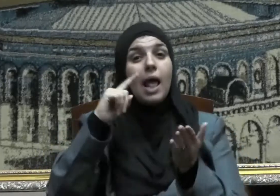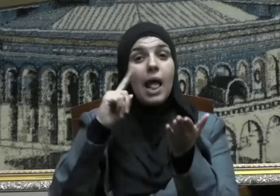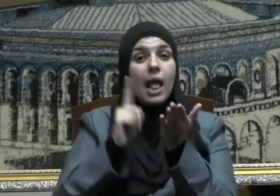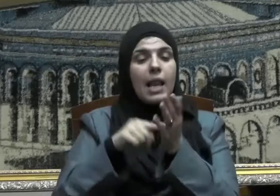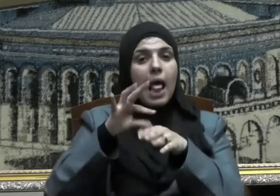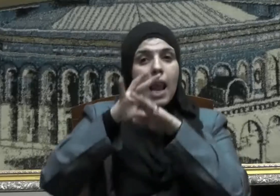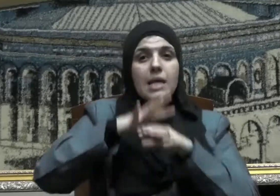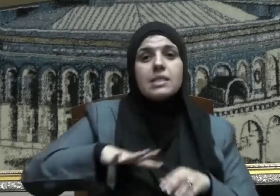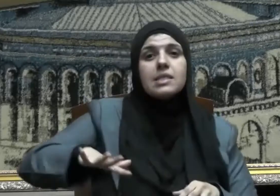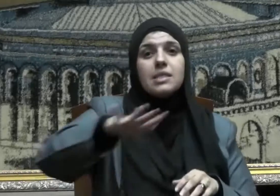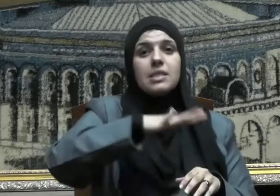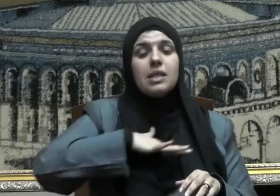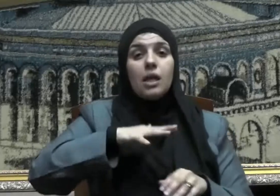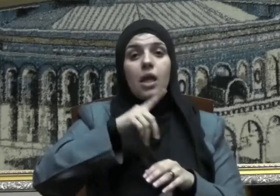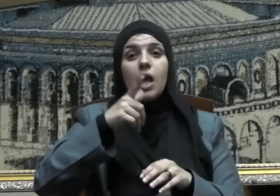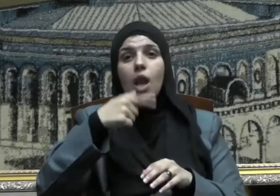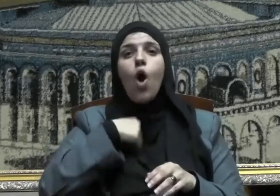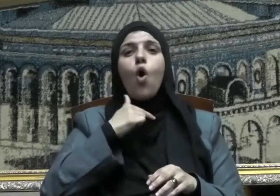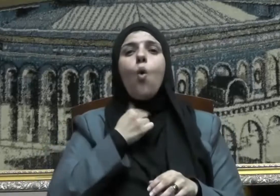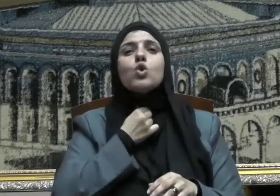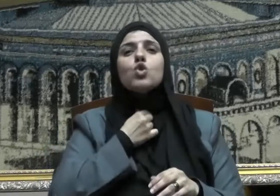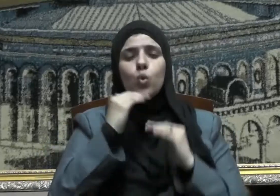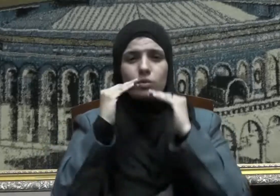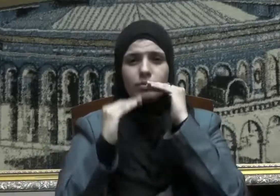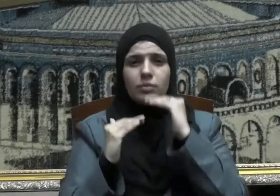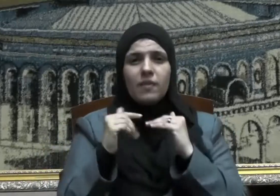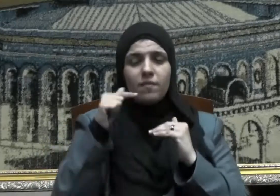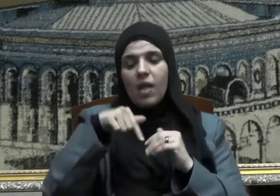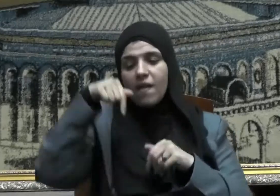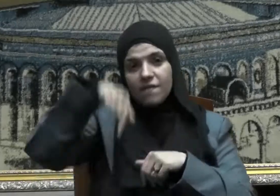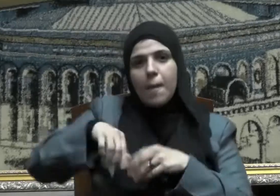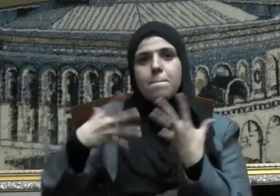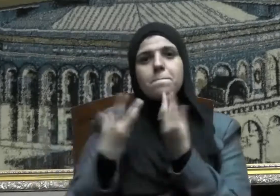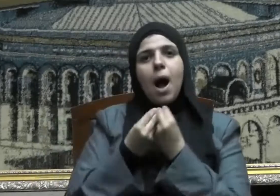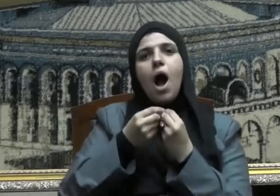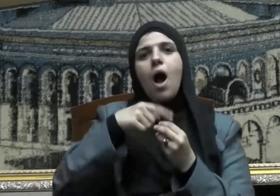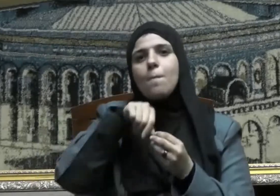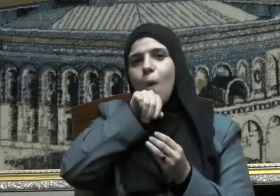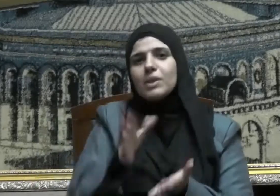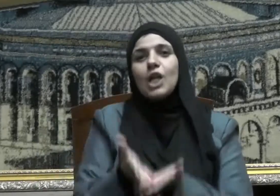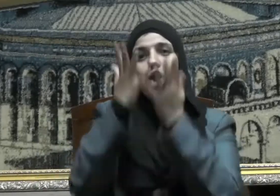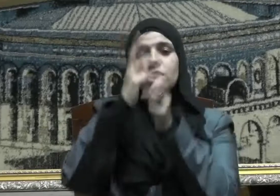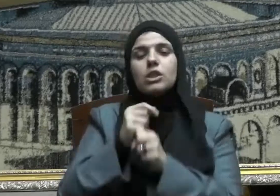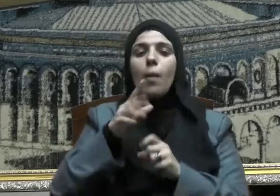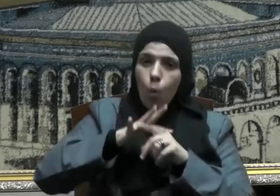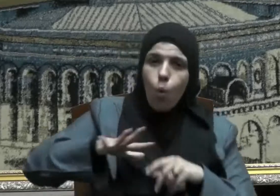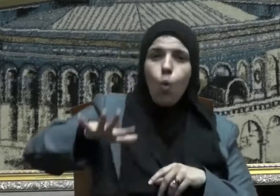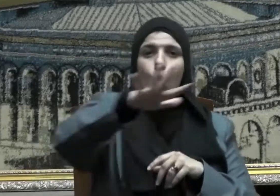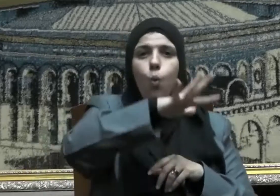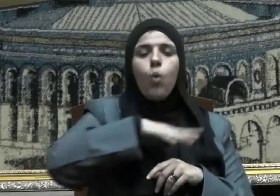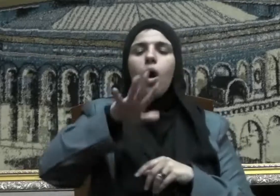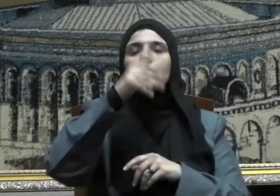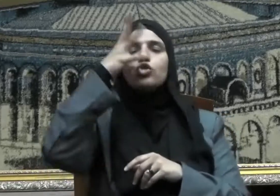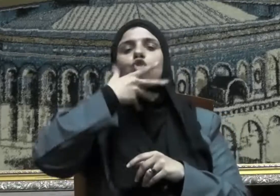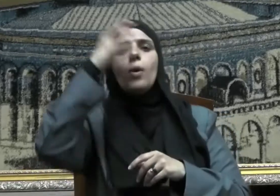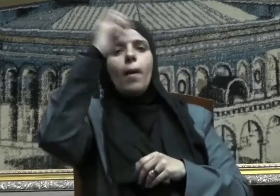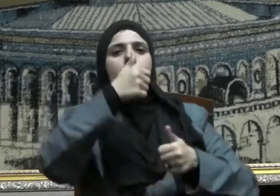إن الذين يغضون أصواتهم عند رسول الله أولئك الذين